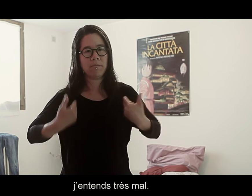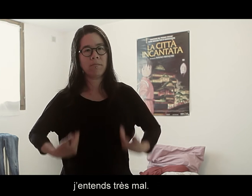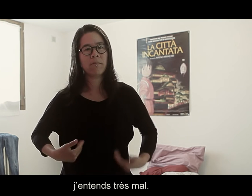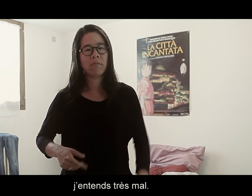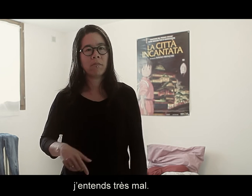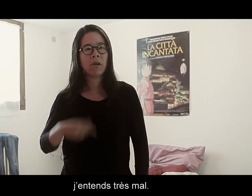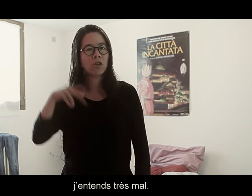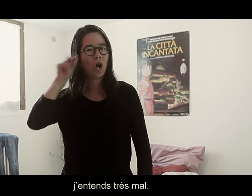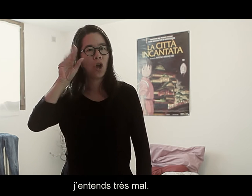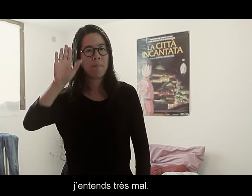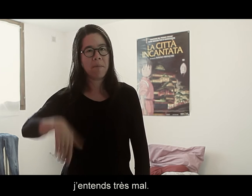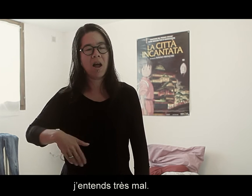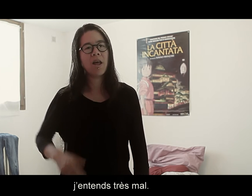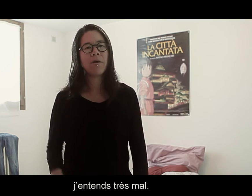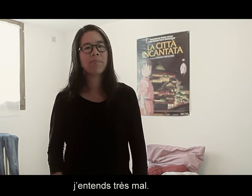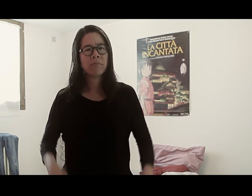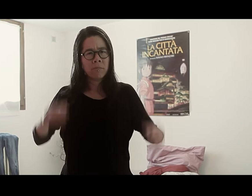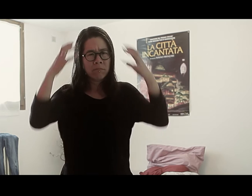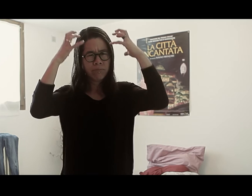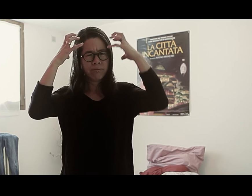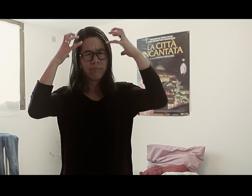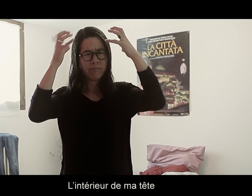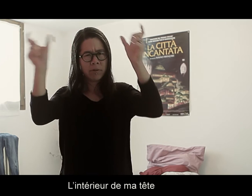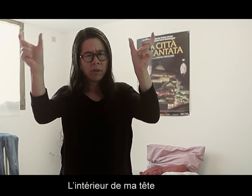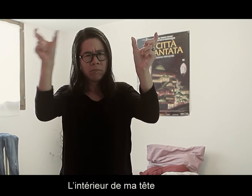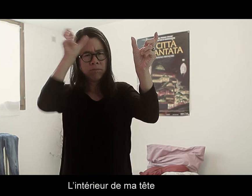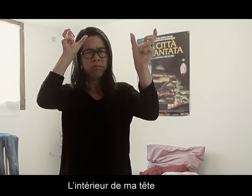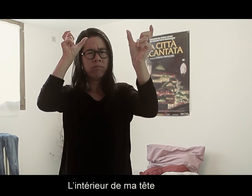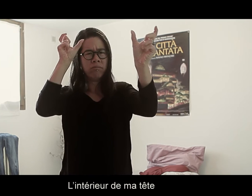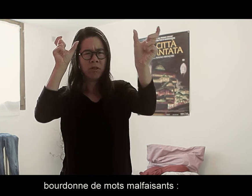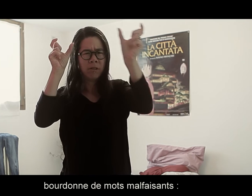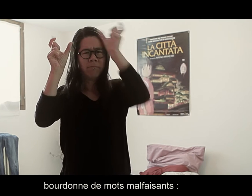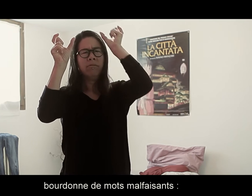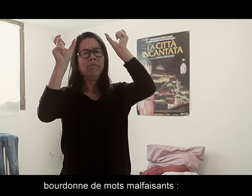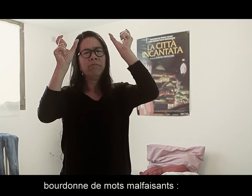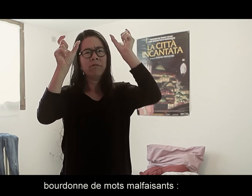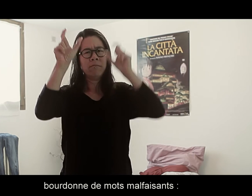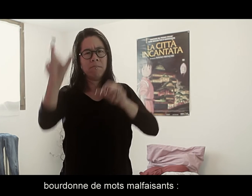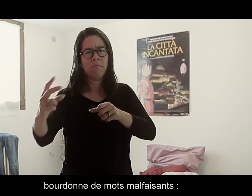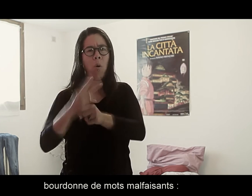j'entends très mal, l'intérieur de ma tête bourdonne de mots malfaisants,